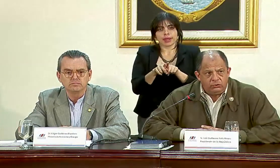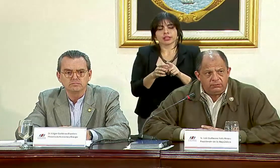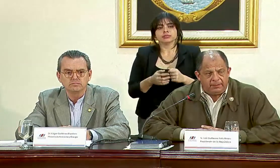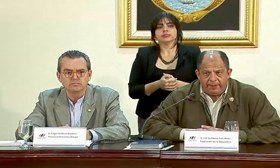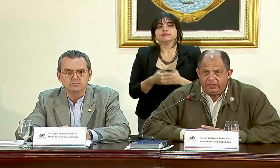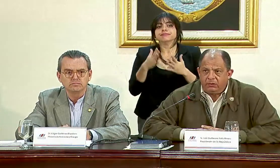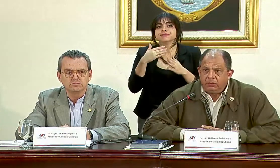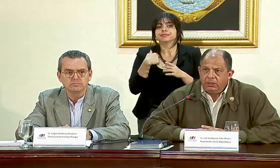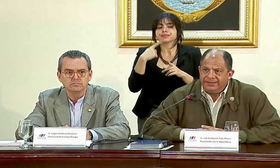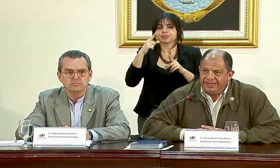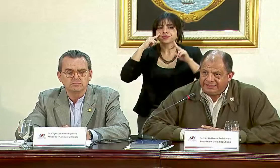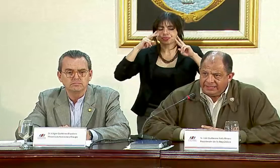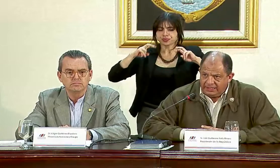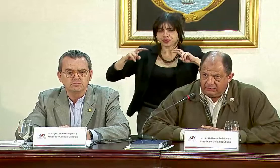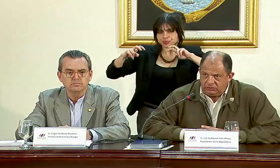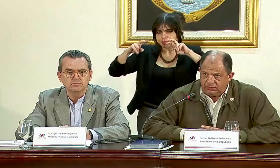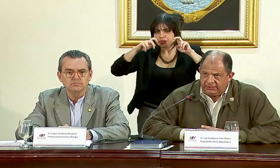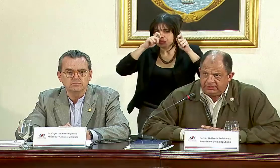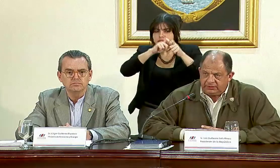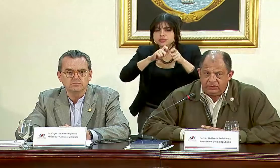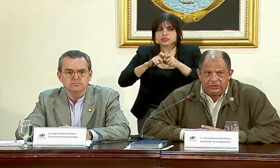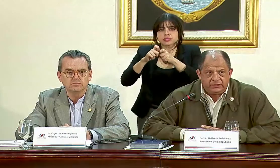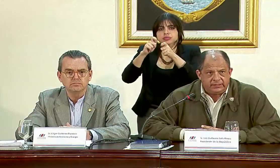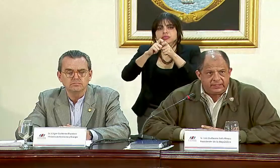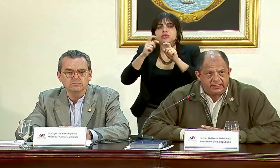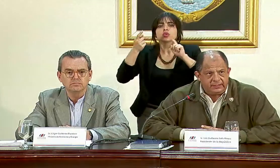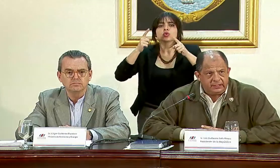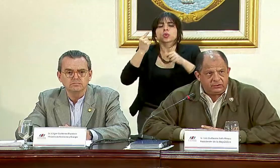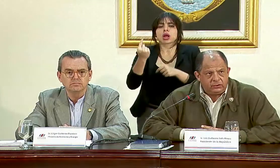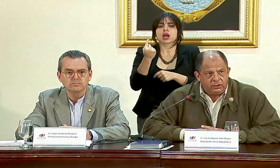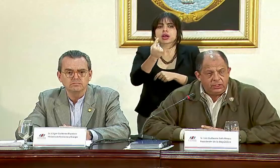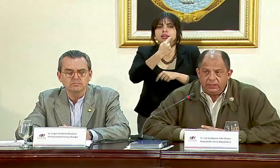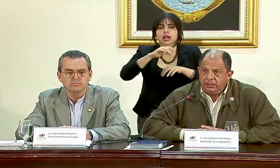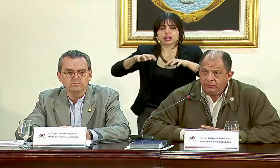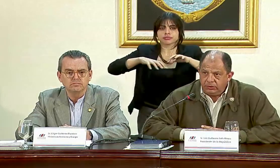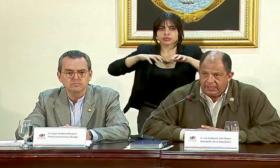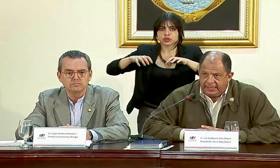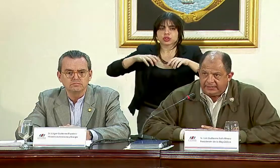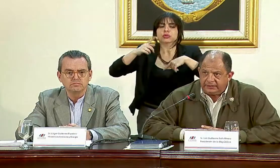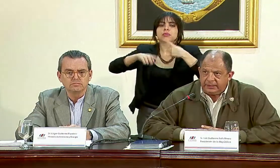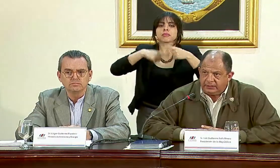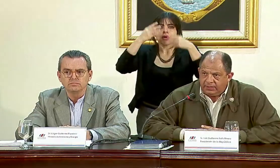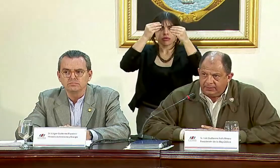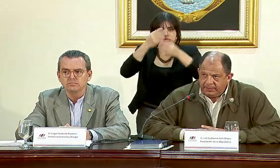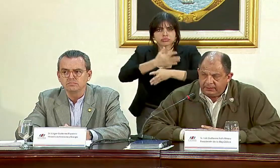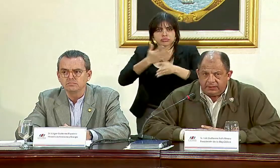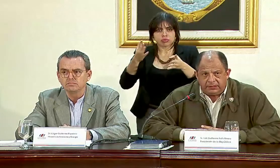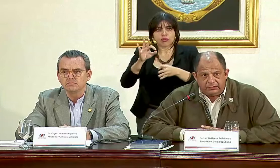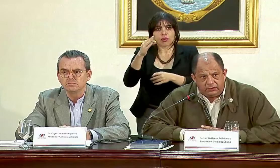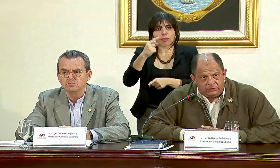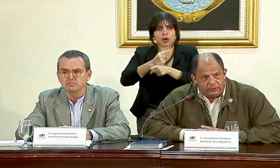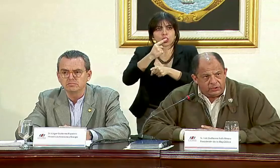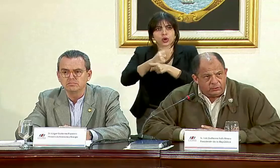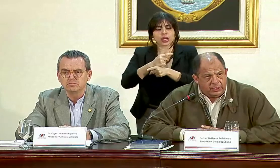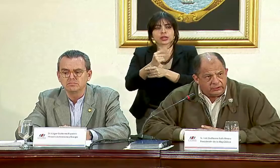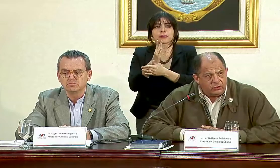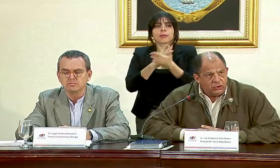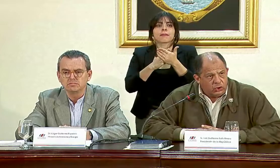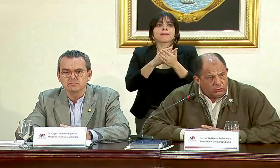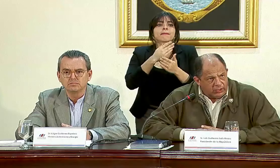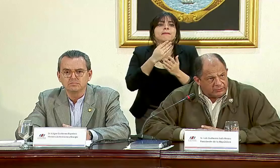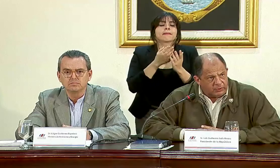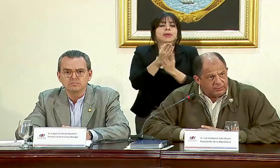un mapeo detallado de esas acciones, que estarán siendo divulgadas adecuadamente, tanto a los medios de